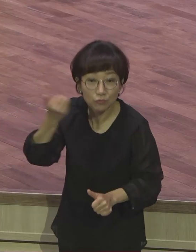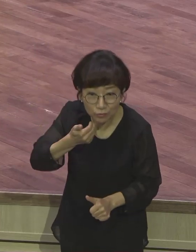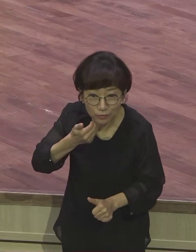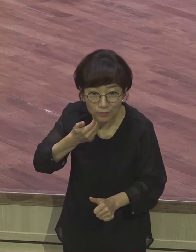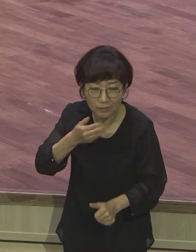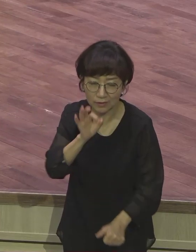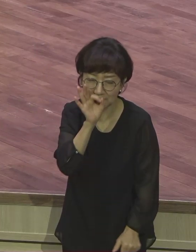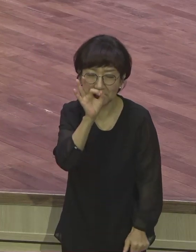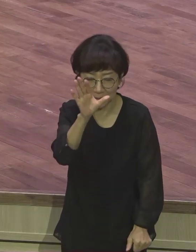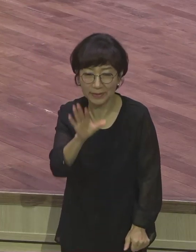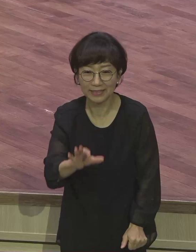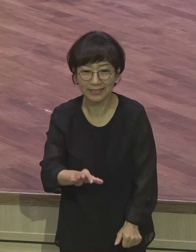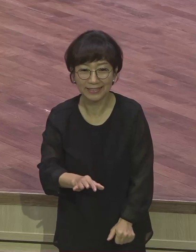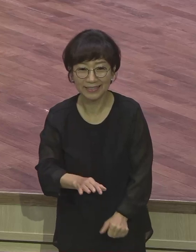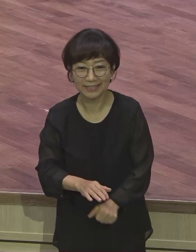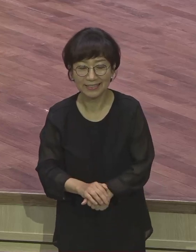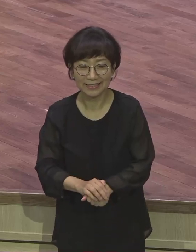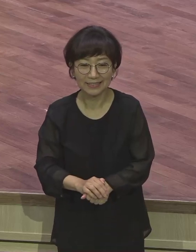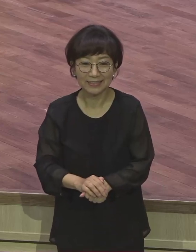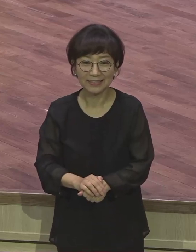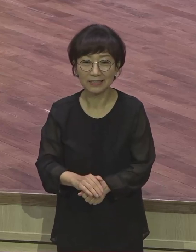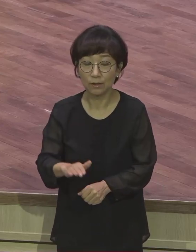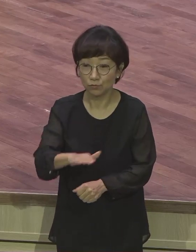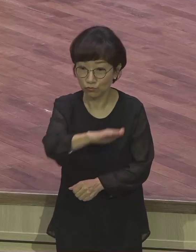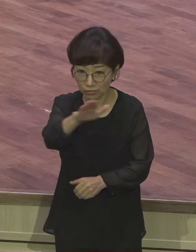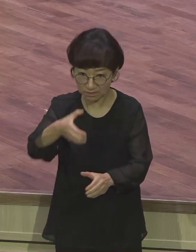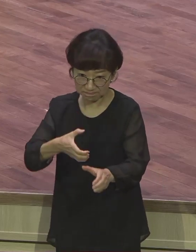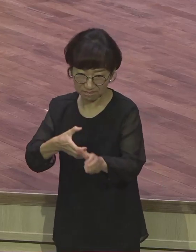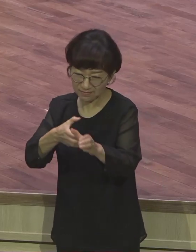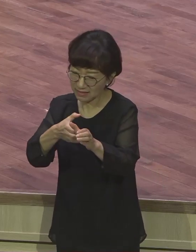누구도 우리를 대적할 수가 없다라는 얘기예요.